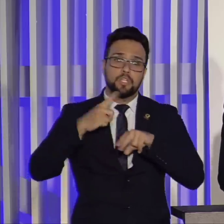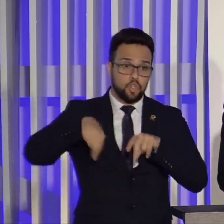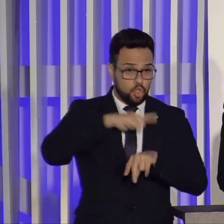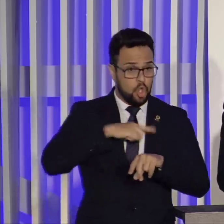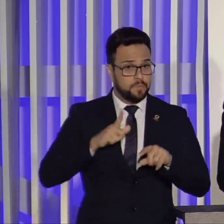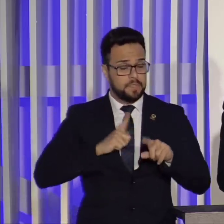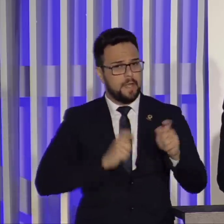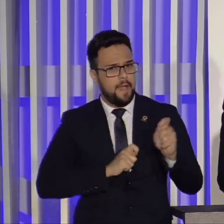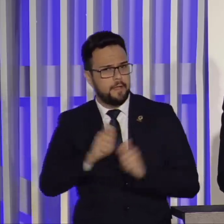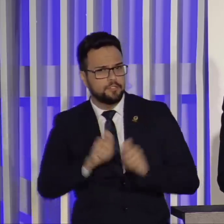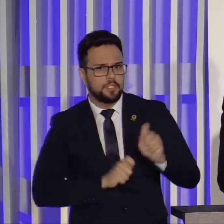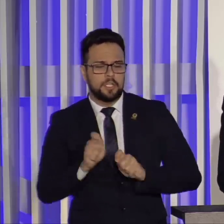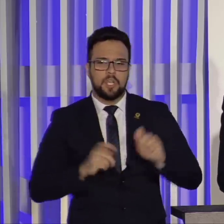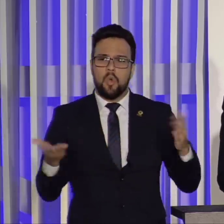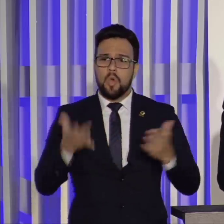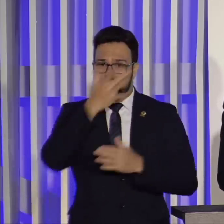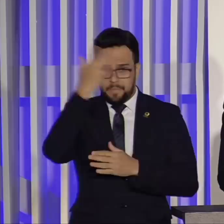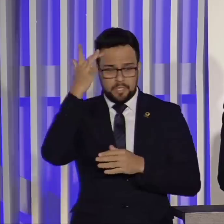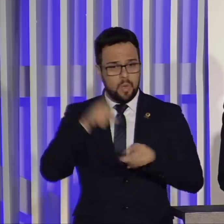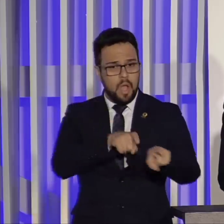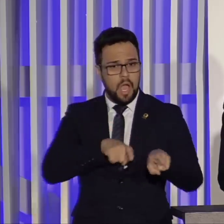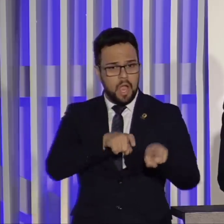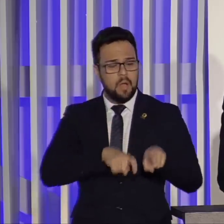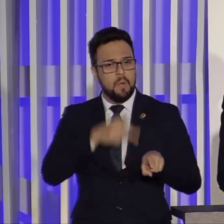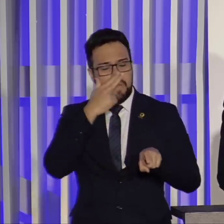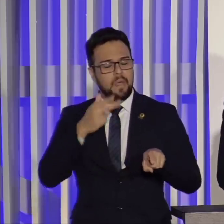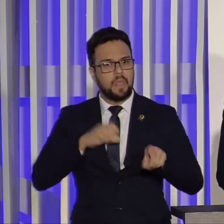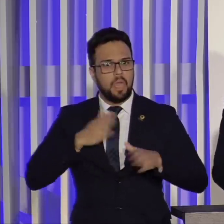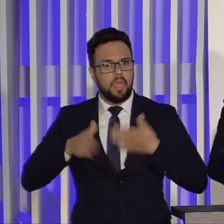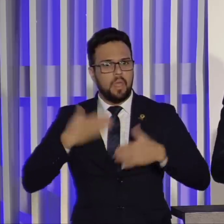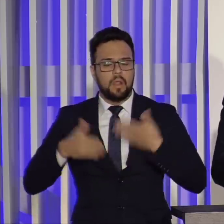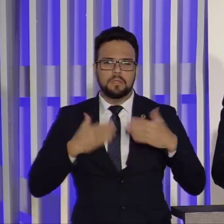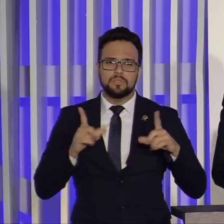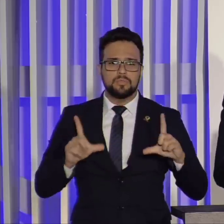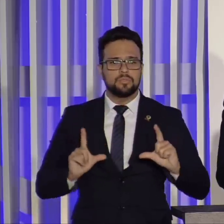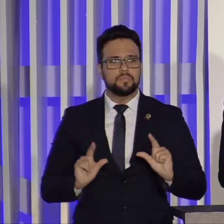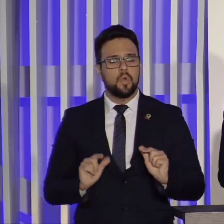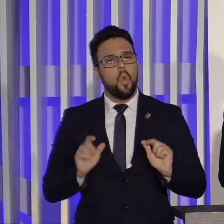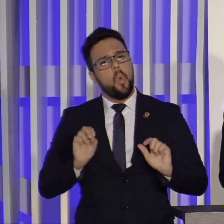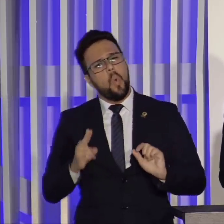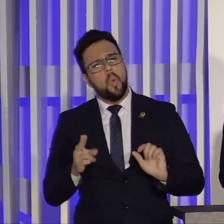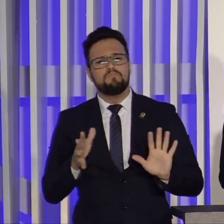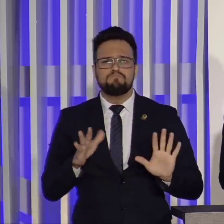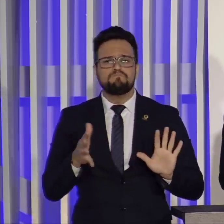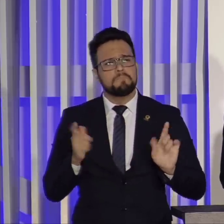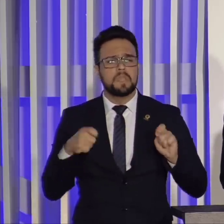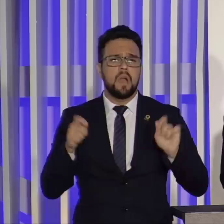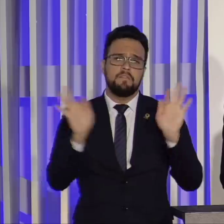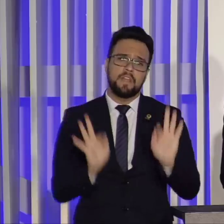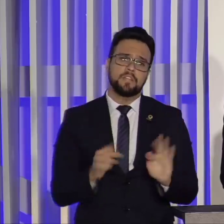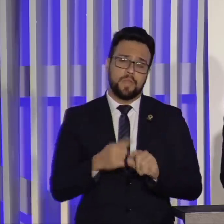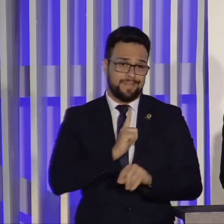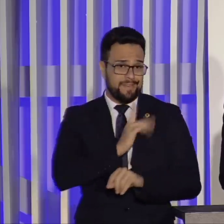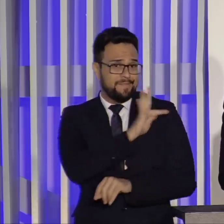hoje o homem do campo está menos apavorado ou está mais ou menos feliz com a fiscalização.